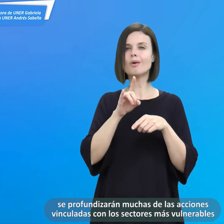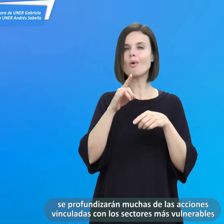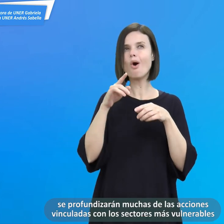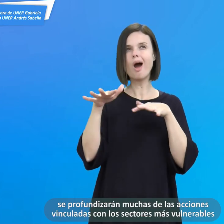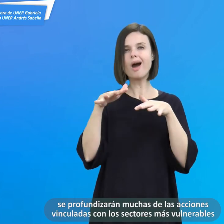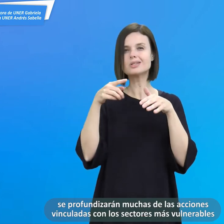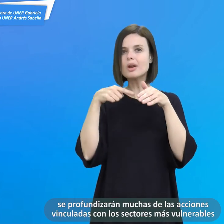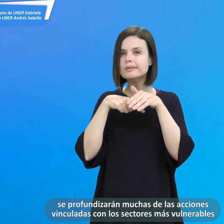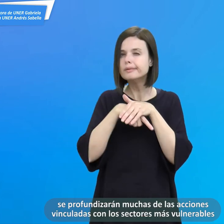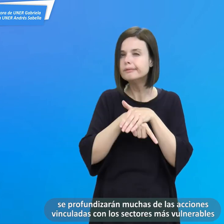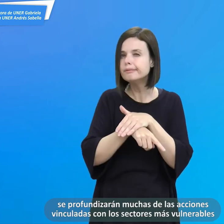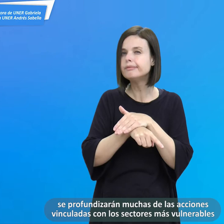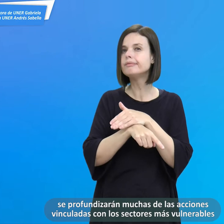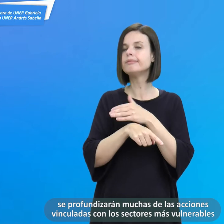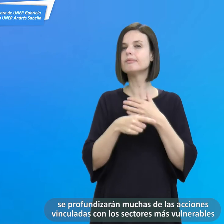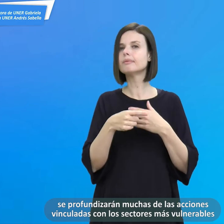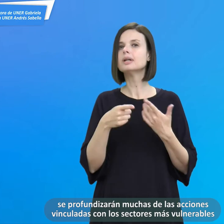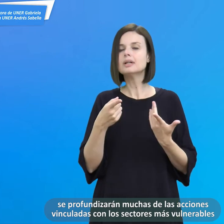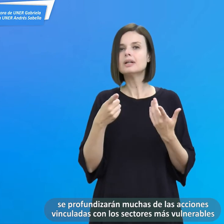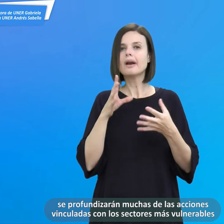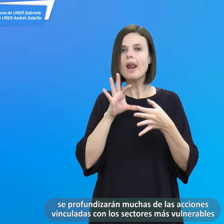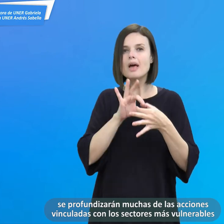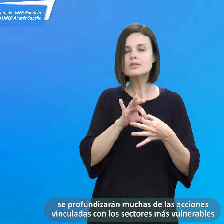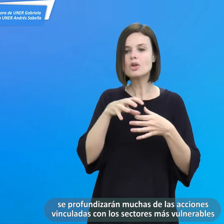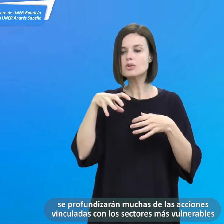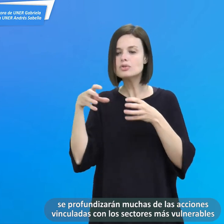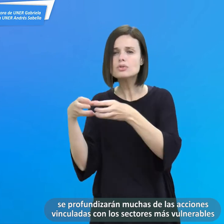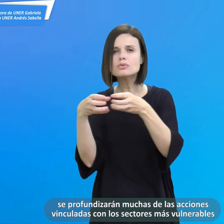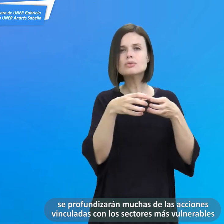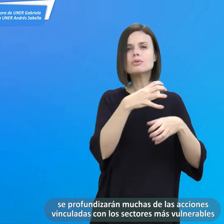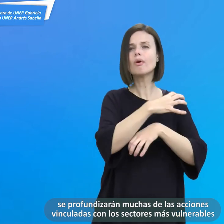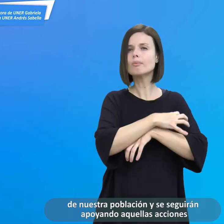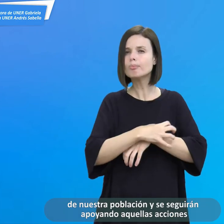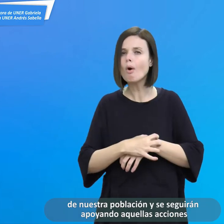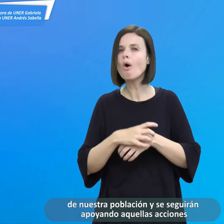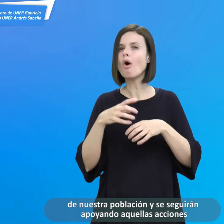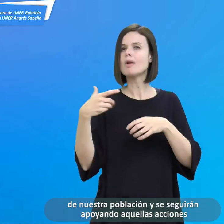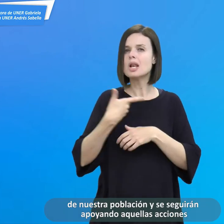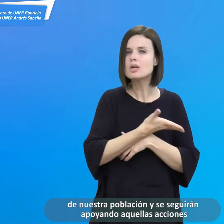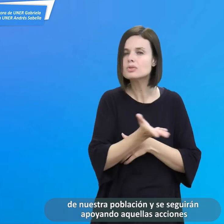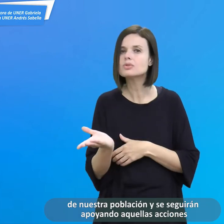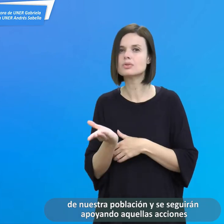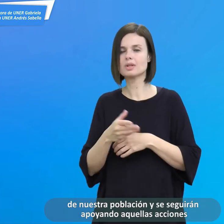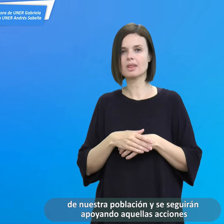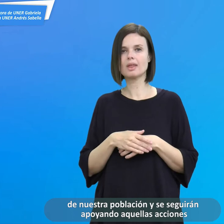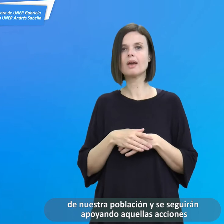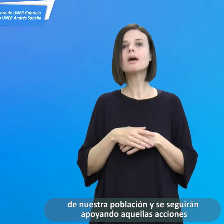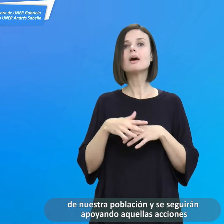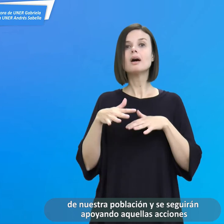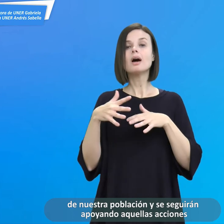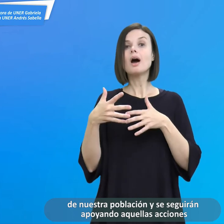se profundizarán muchas de las acciones vinculadas con los sectores más vulnerables de nuestra población